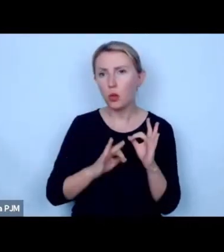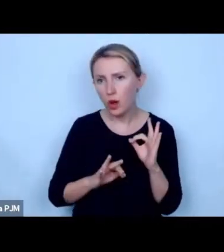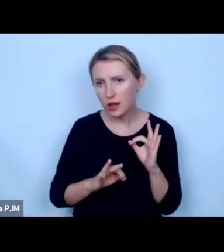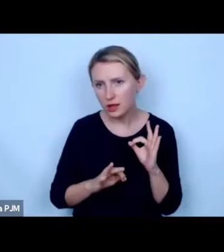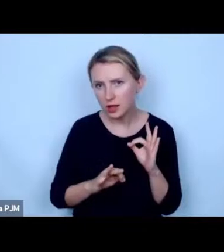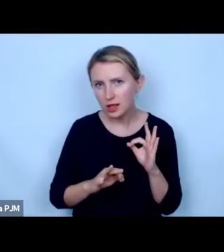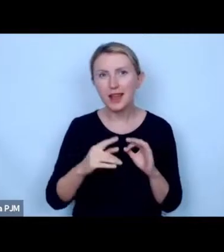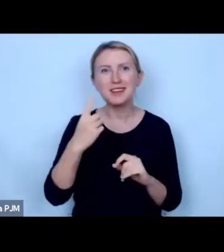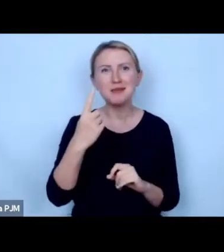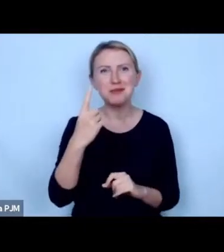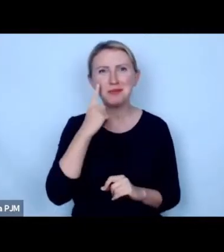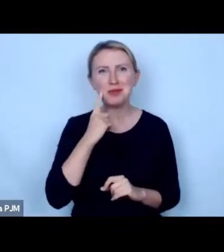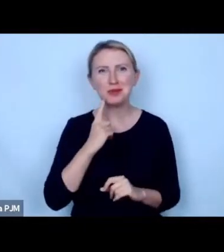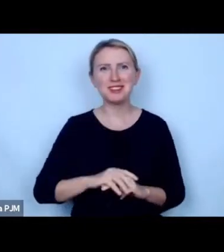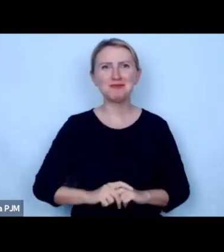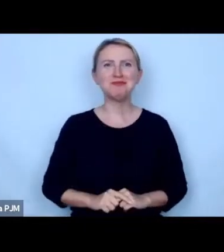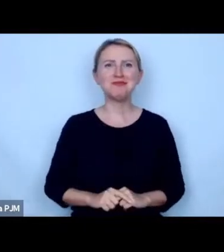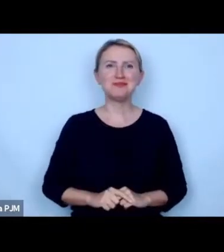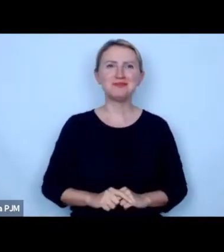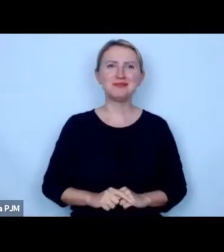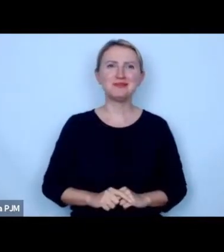minutkę mamy czasu